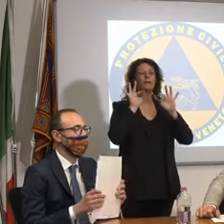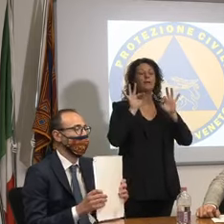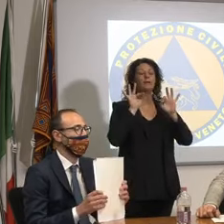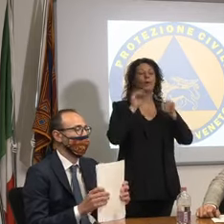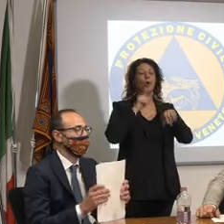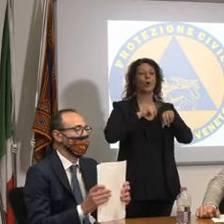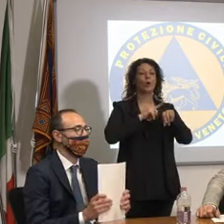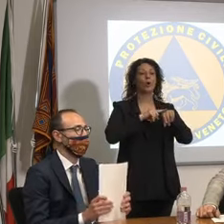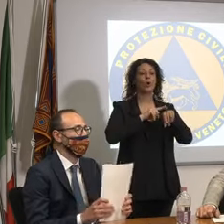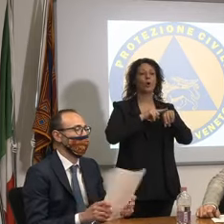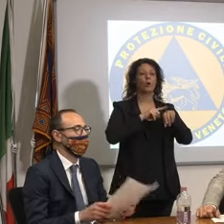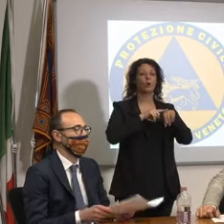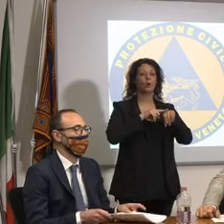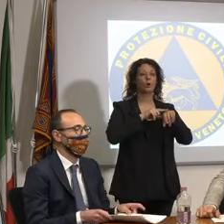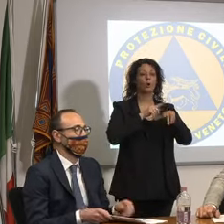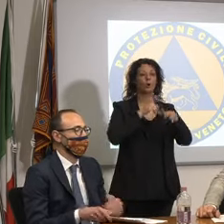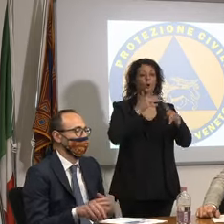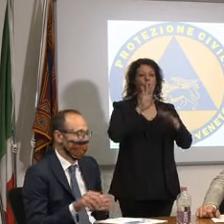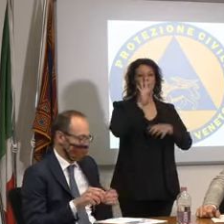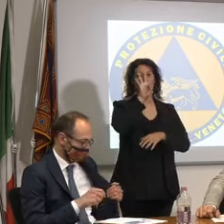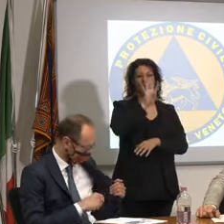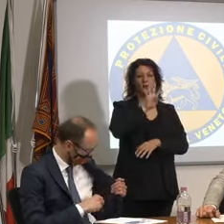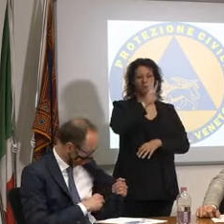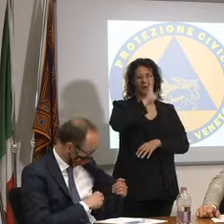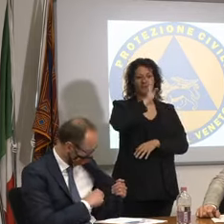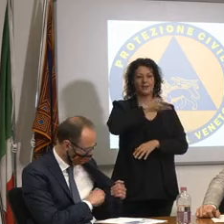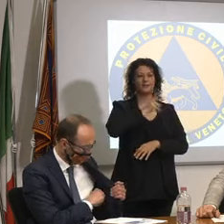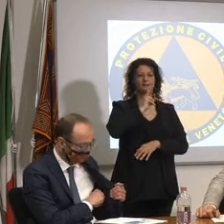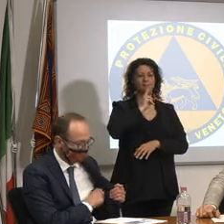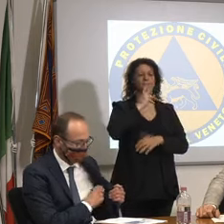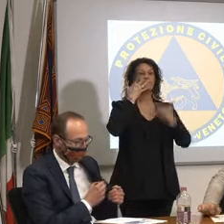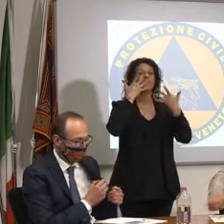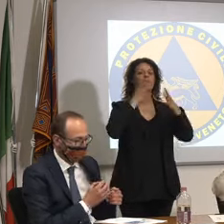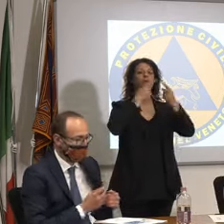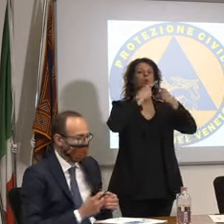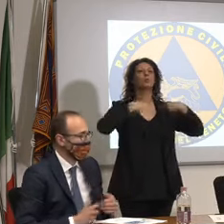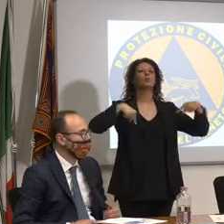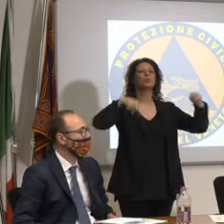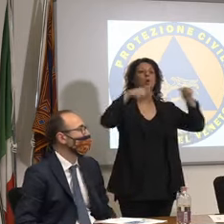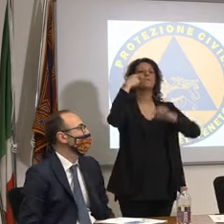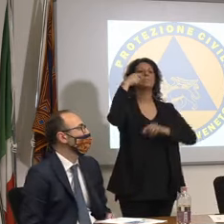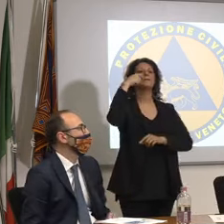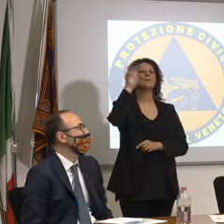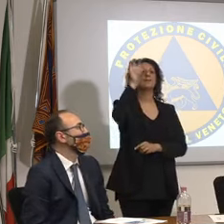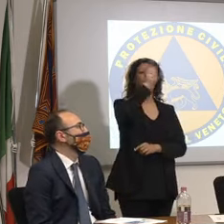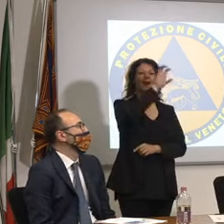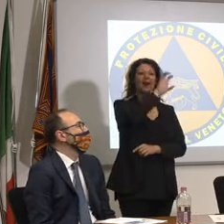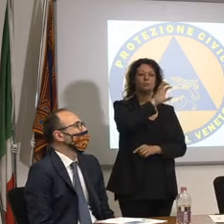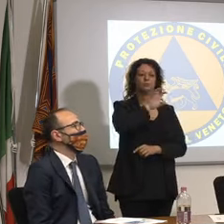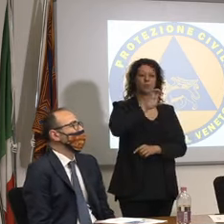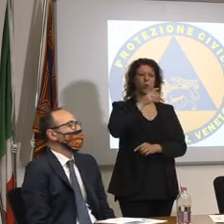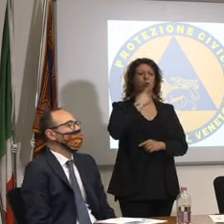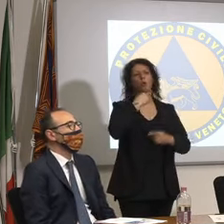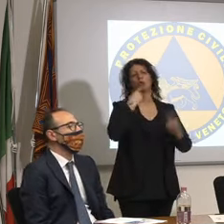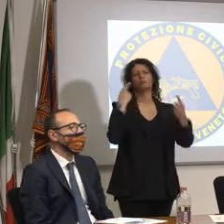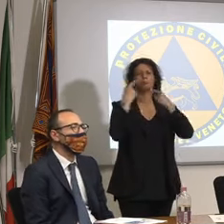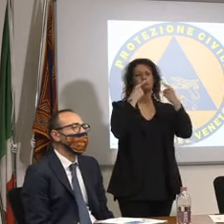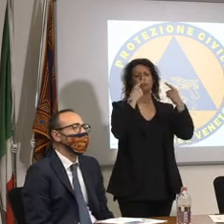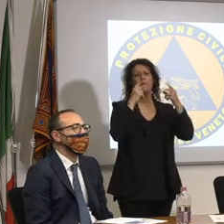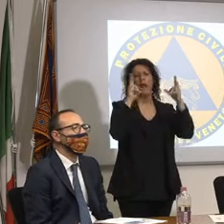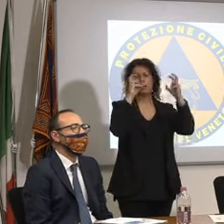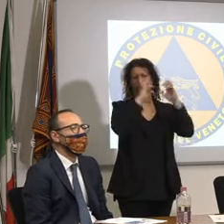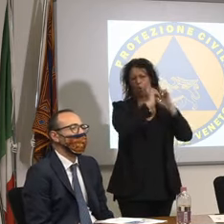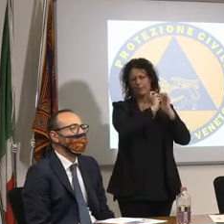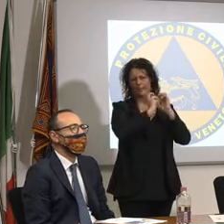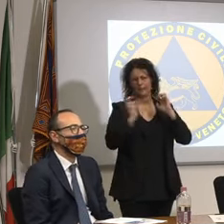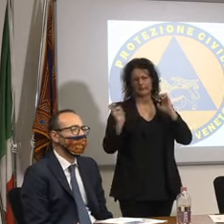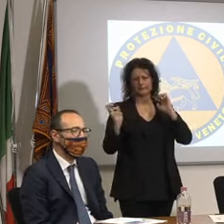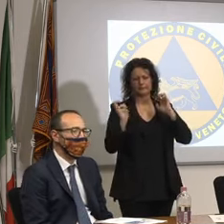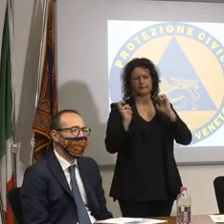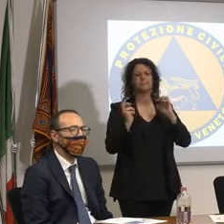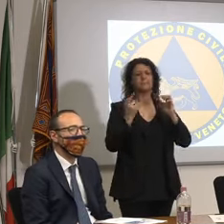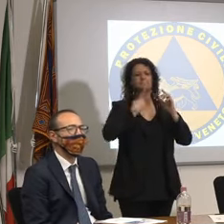abbiamo discusso di tanti temi è un'ordinanza